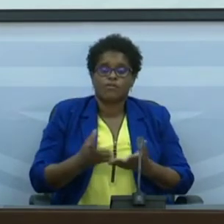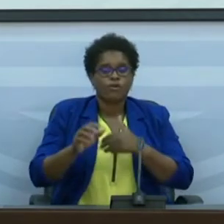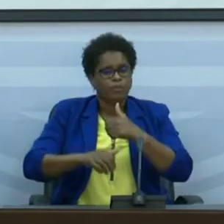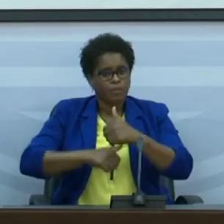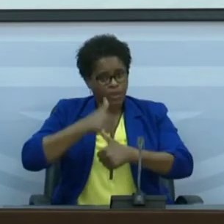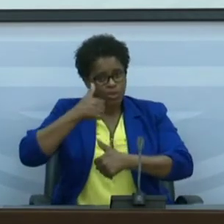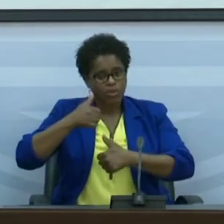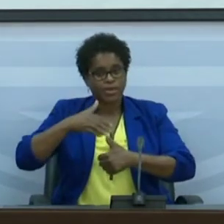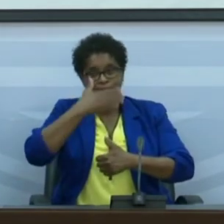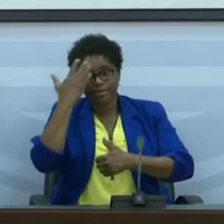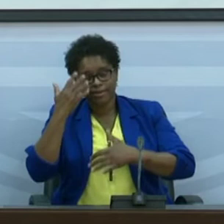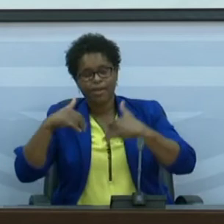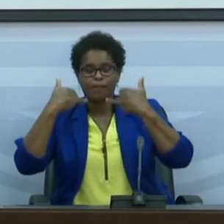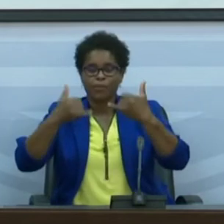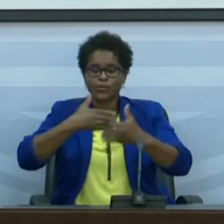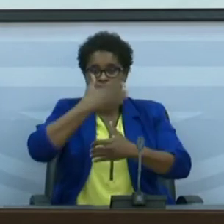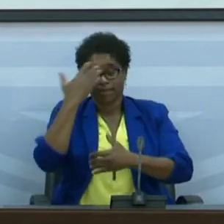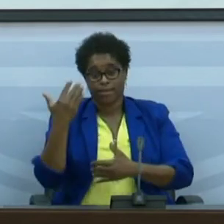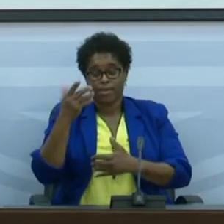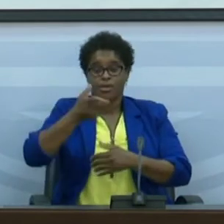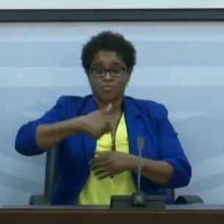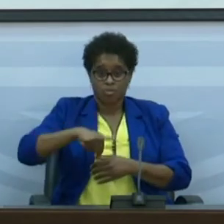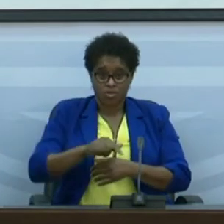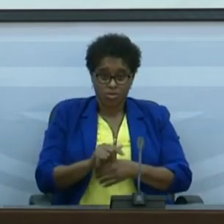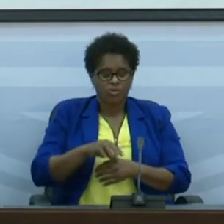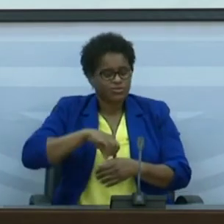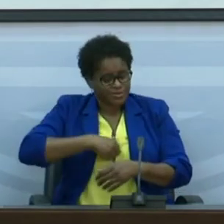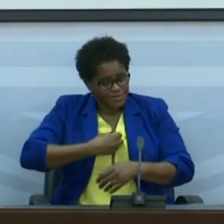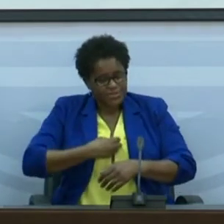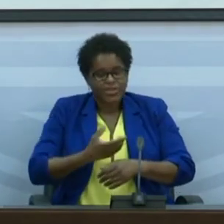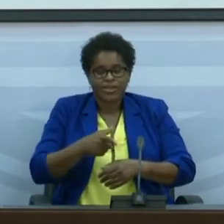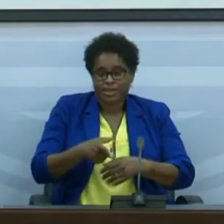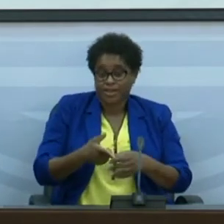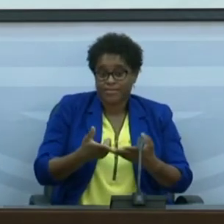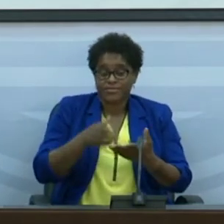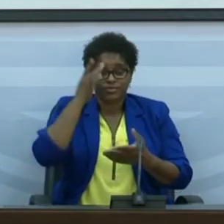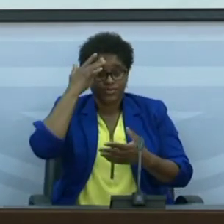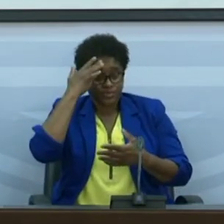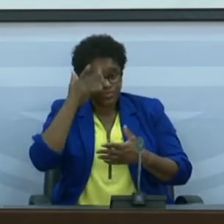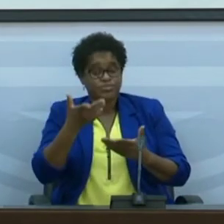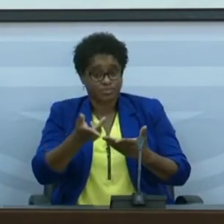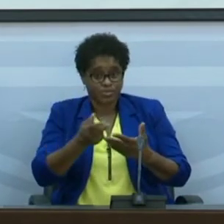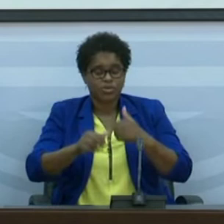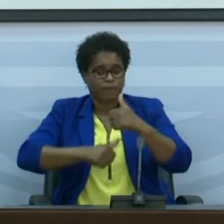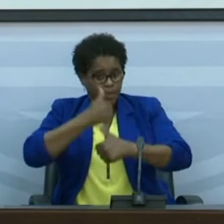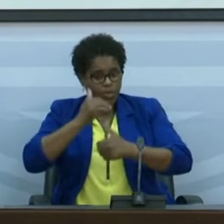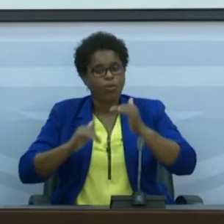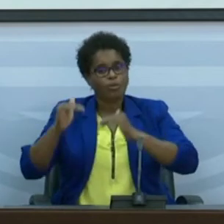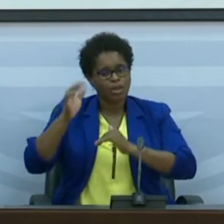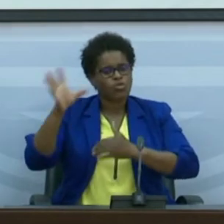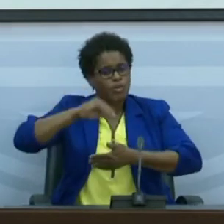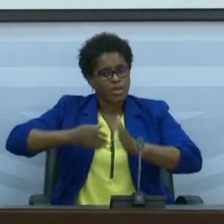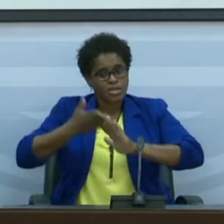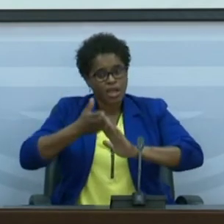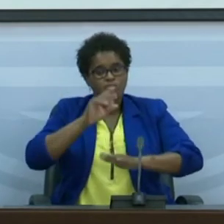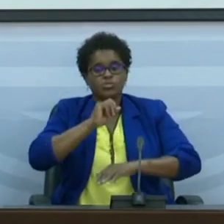melhorando dia após dia. O nosso desejo é que essas taxas melhorem cada vez mais rápido